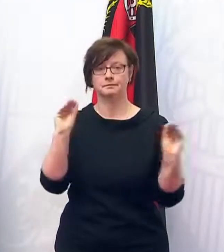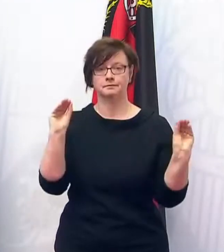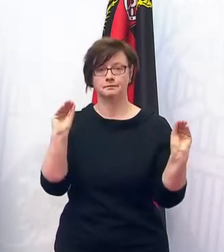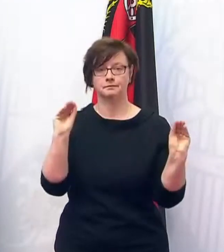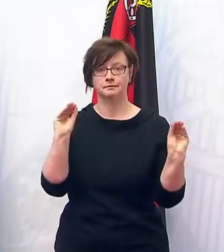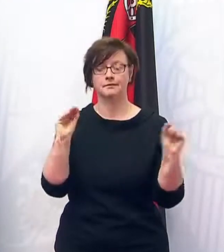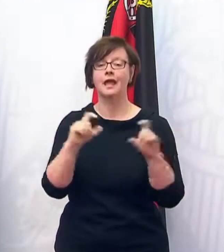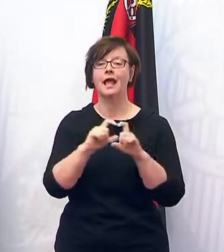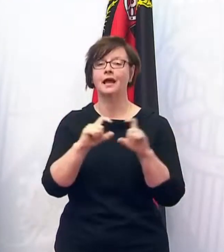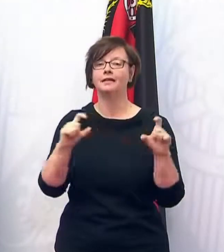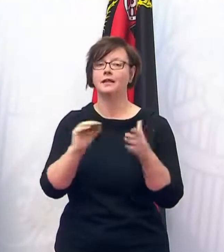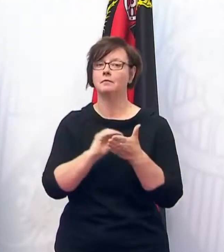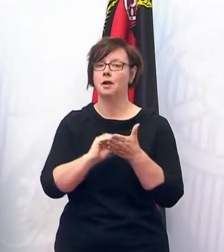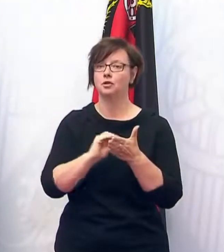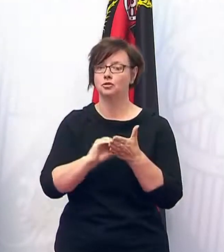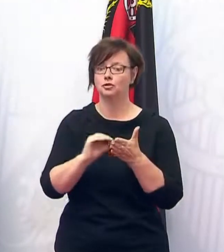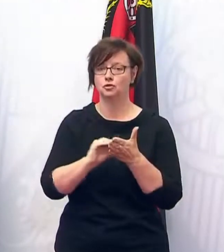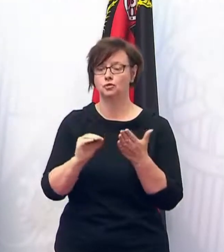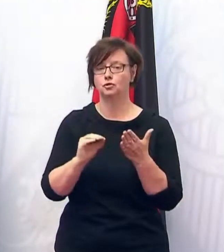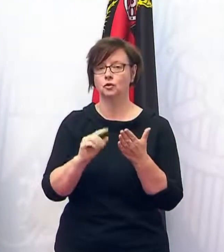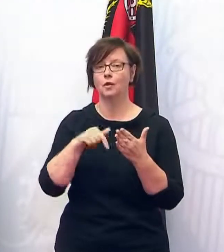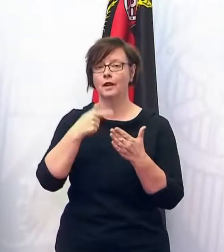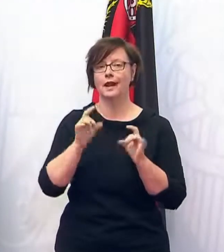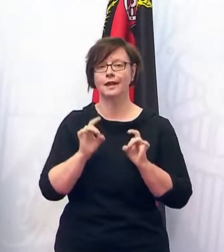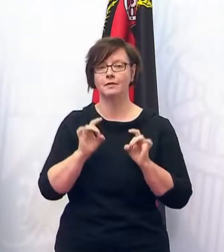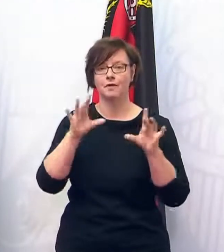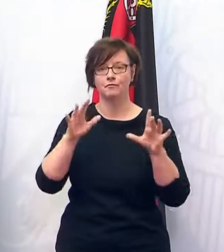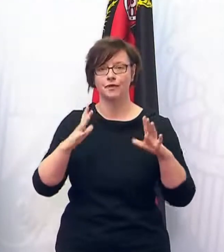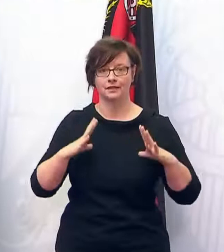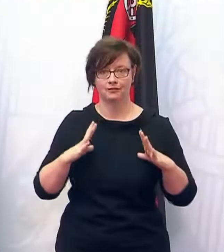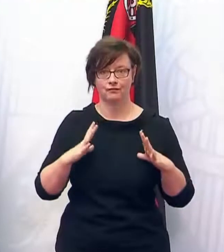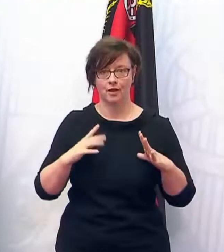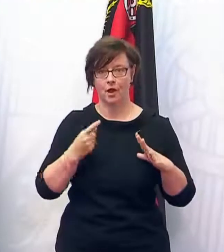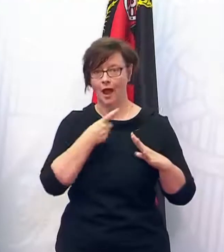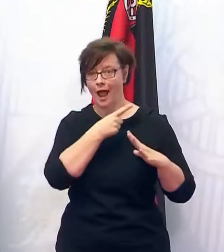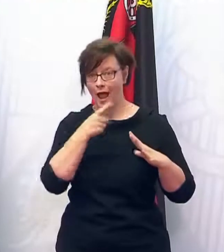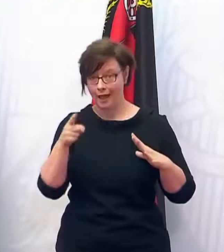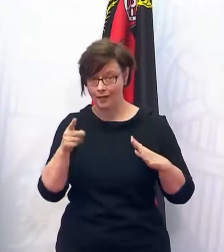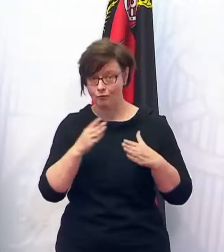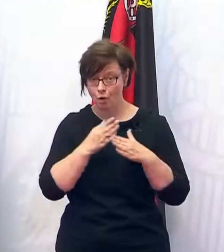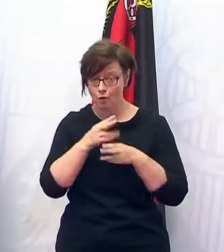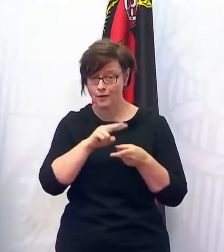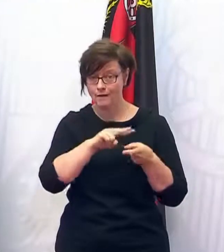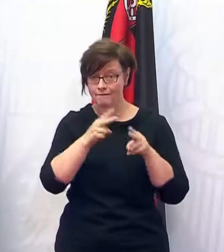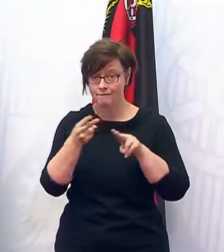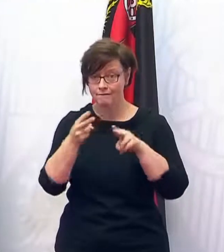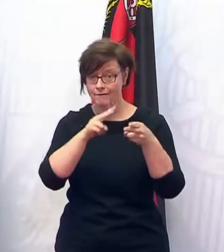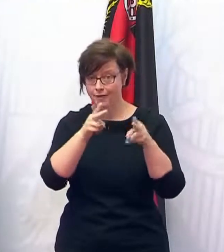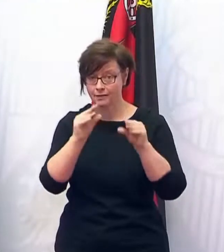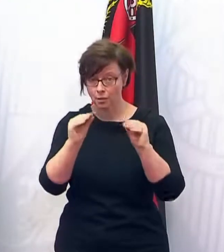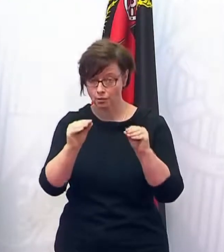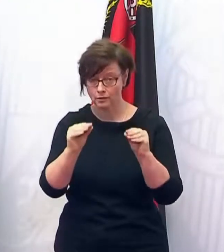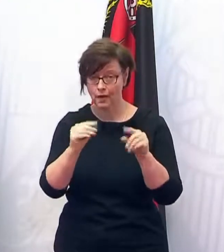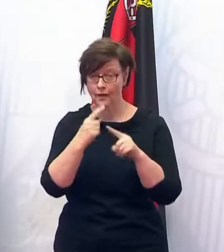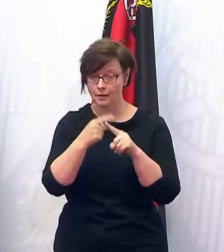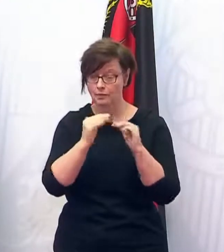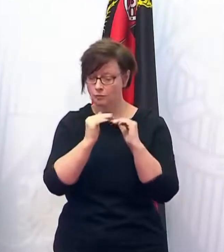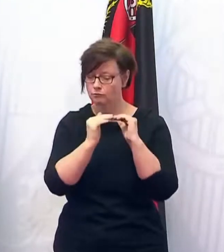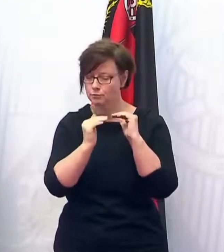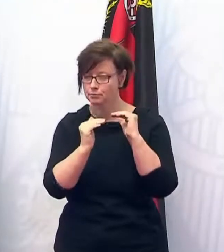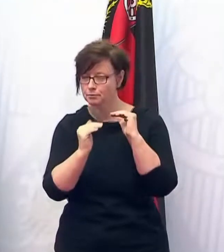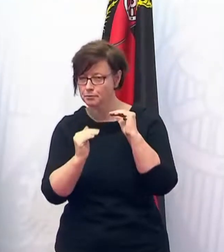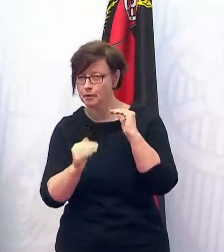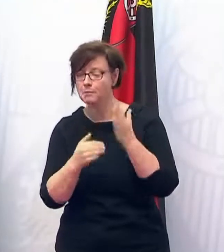auch das Thema Schule nach den Pfingstferien, dass da noch eine Woche Wechselunterricht ist und dass sie dann, wenn das mit den Inzidenzen so